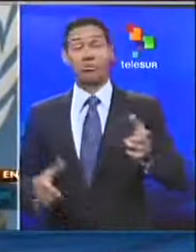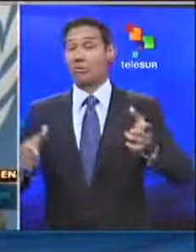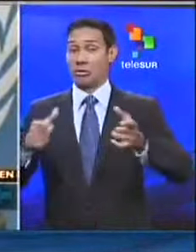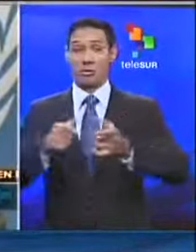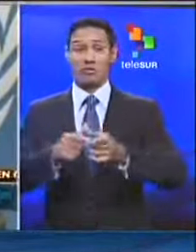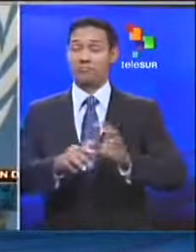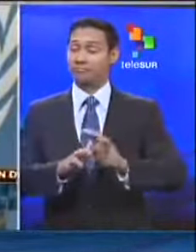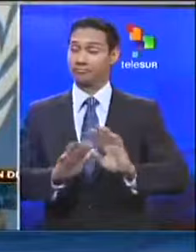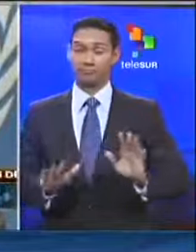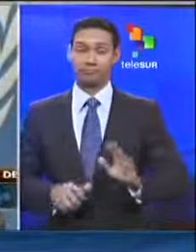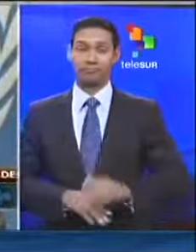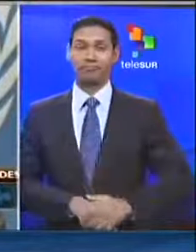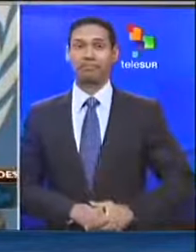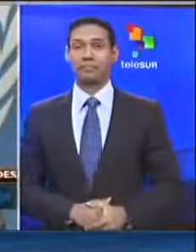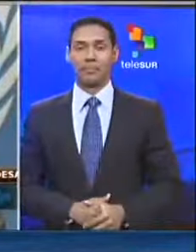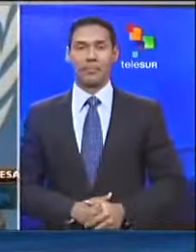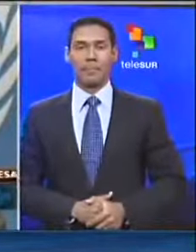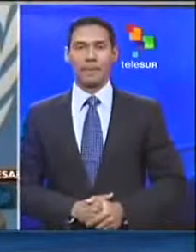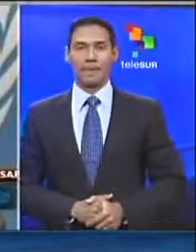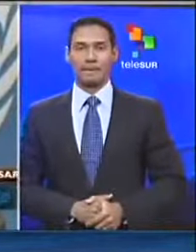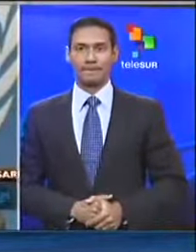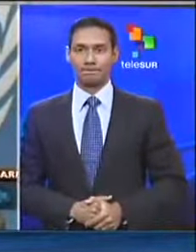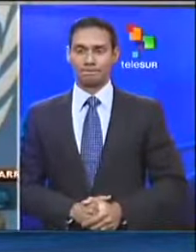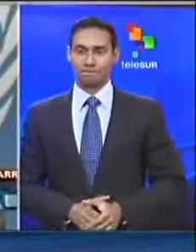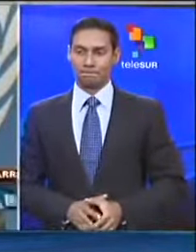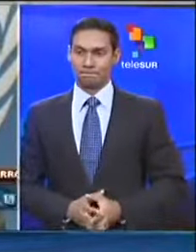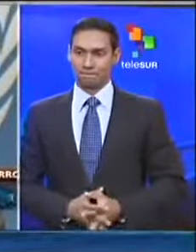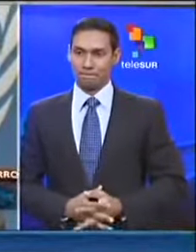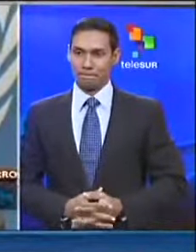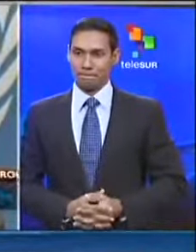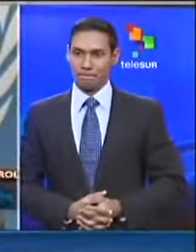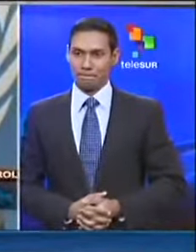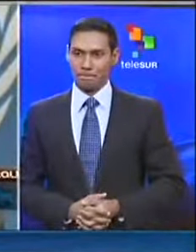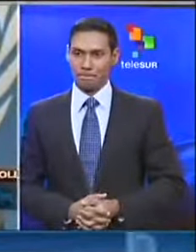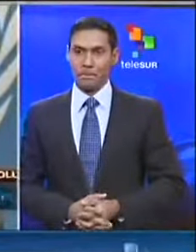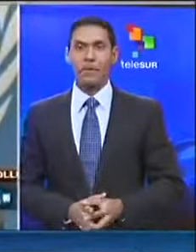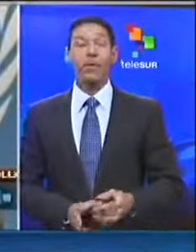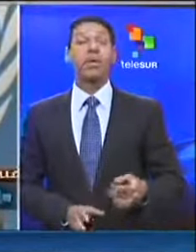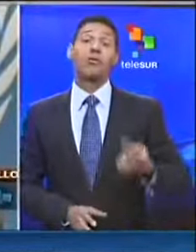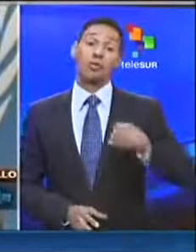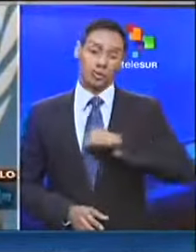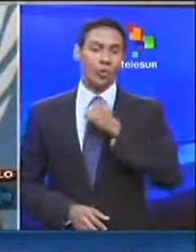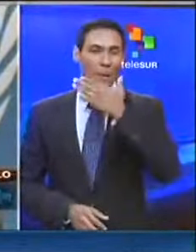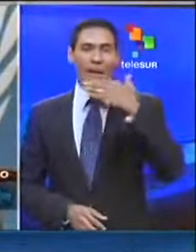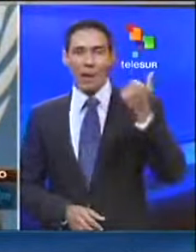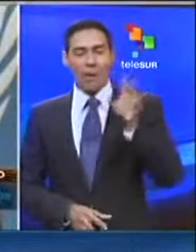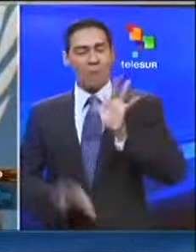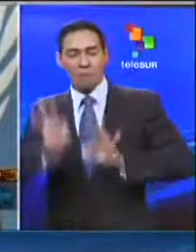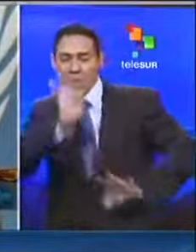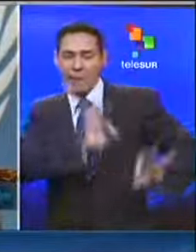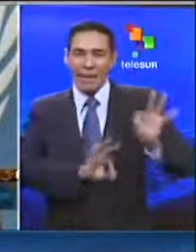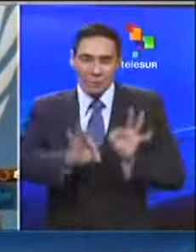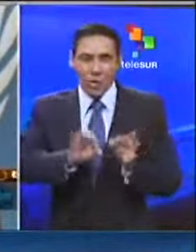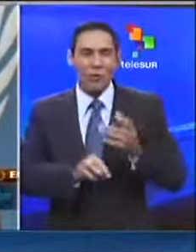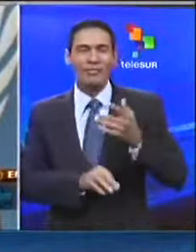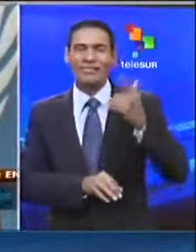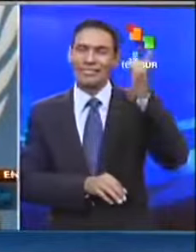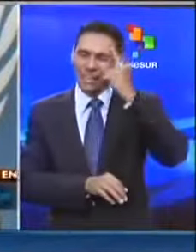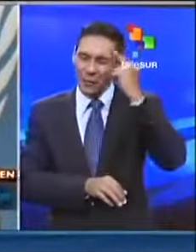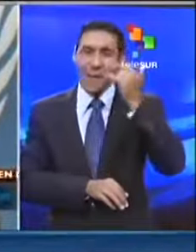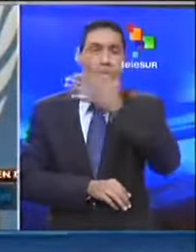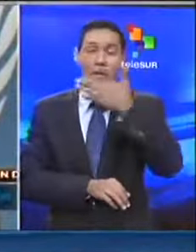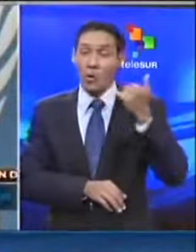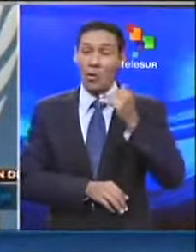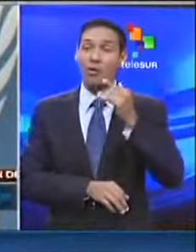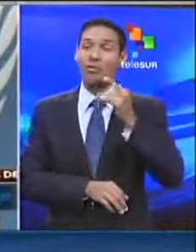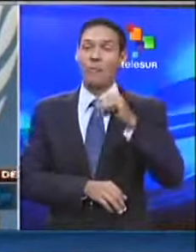que nos preparáramos para lo que espero sea una mejor sesión